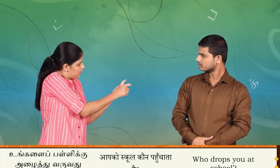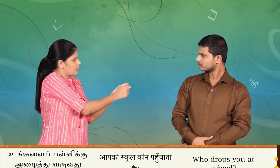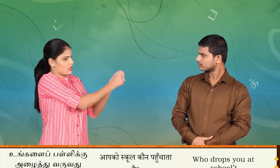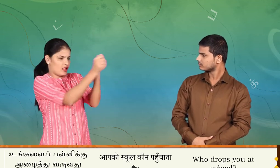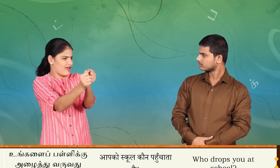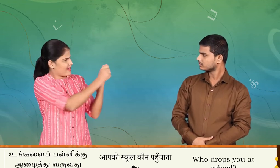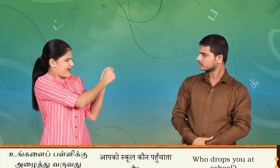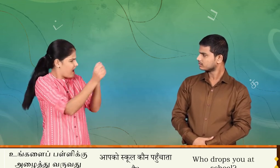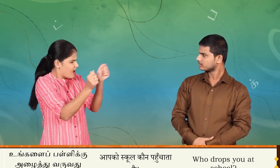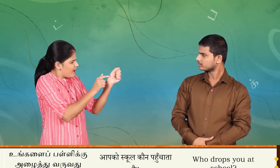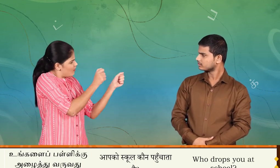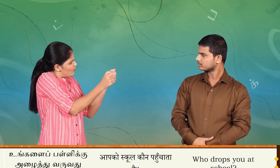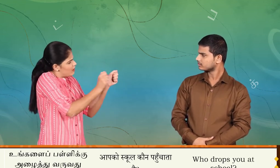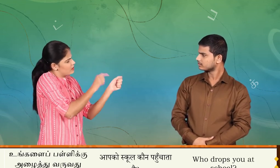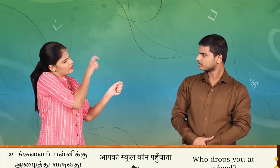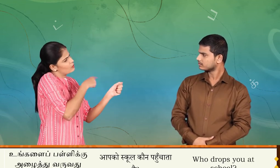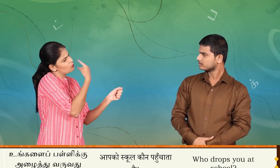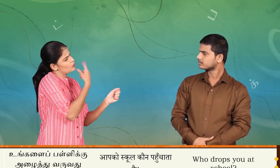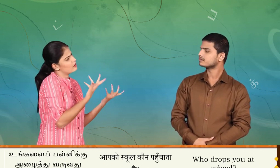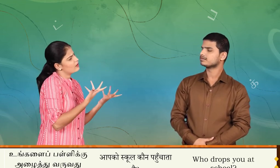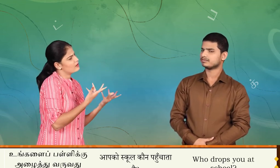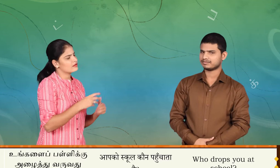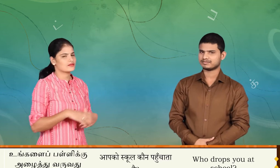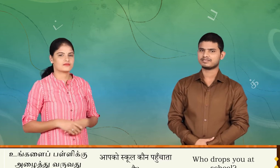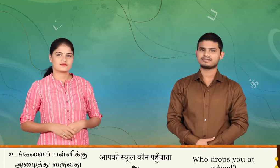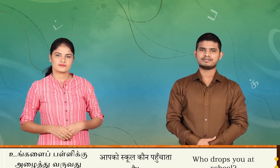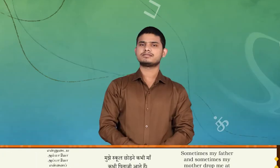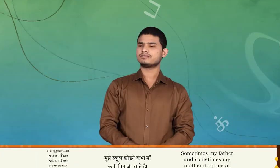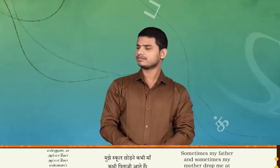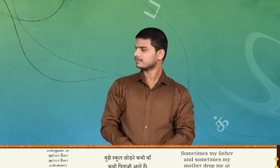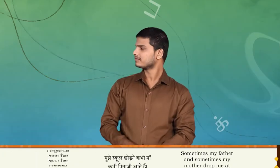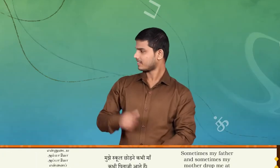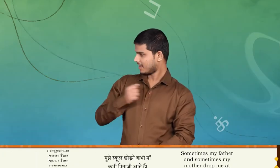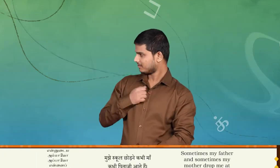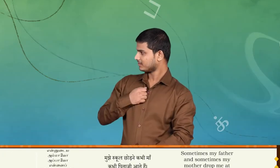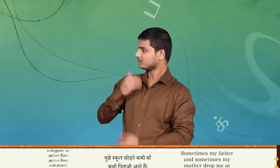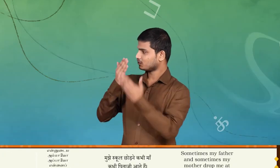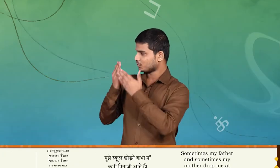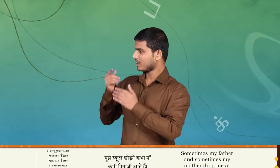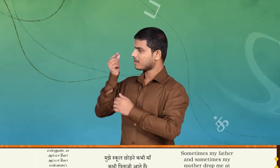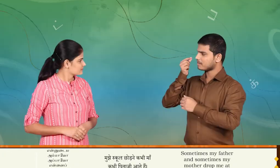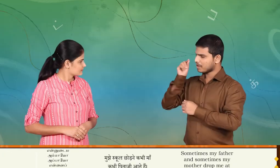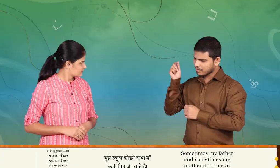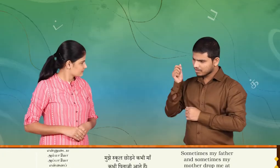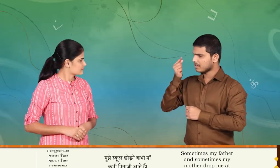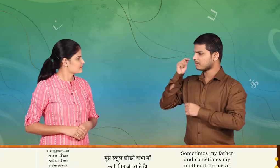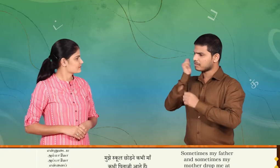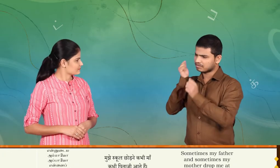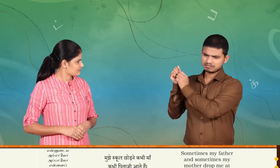யார் என்னுடிய அம்மாவோ அப்பாவோ என்னை